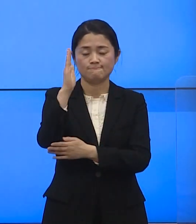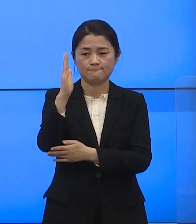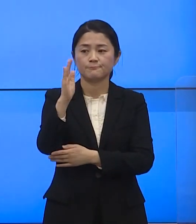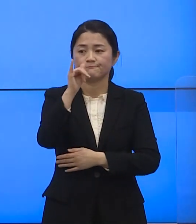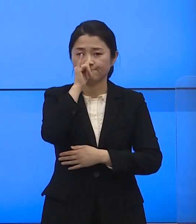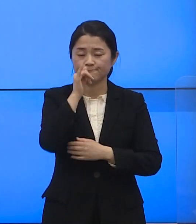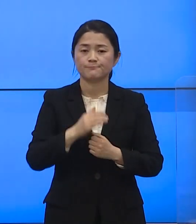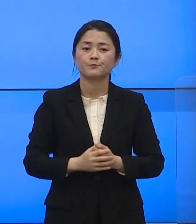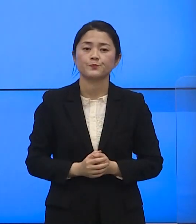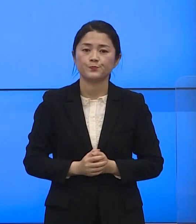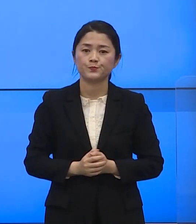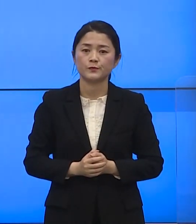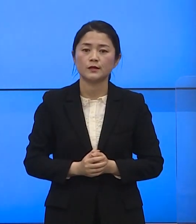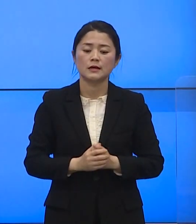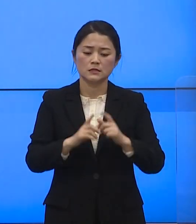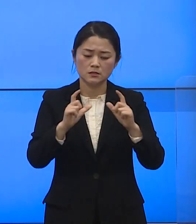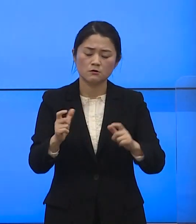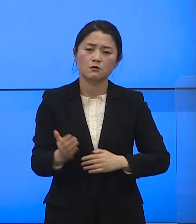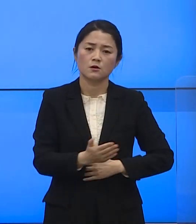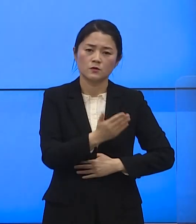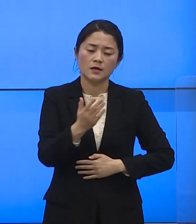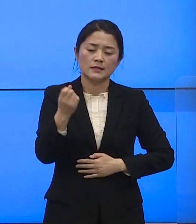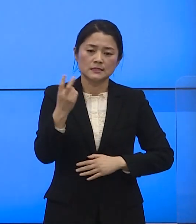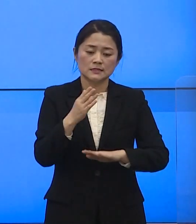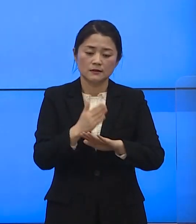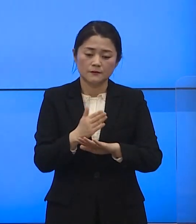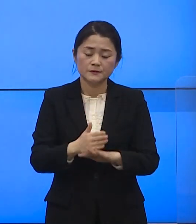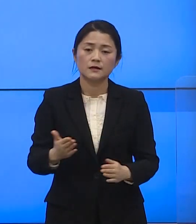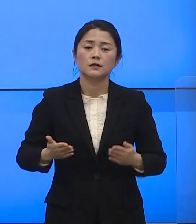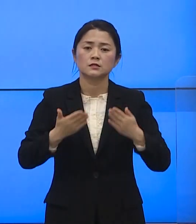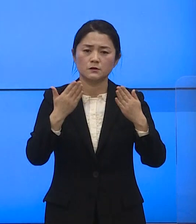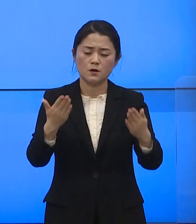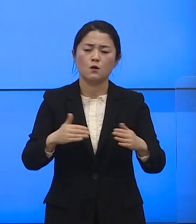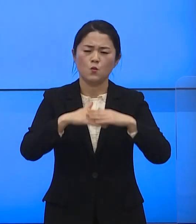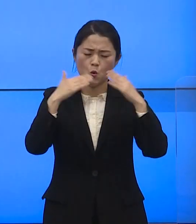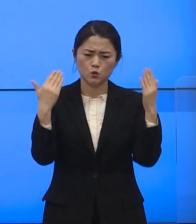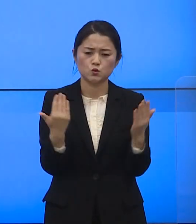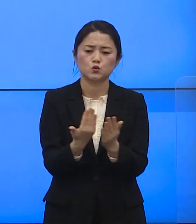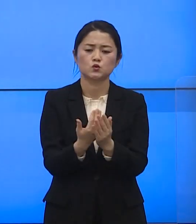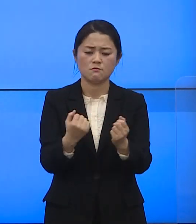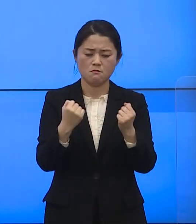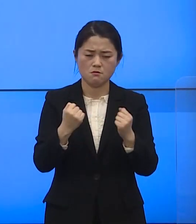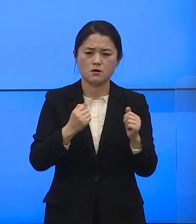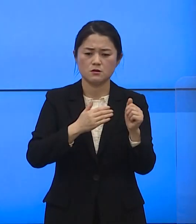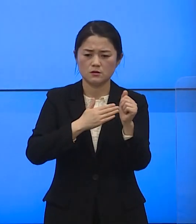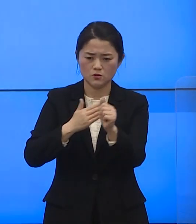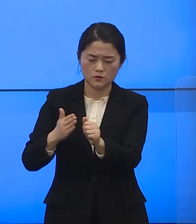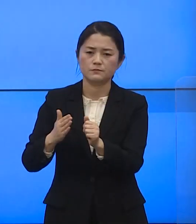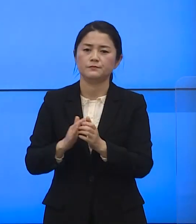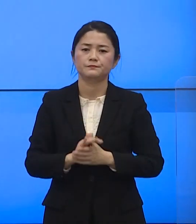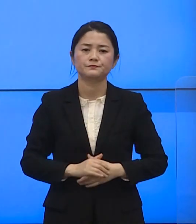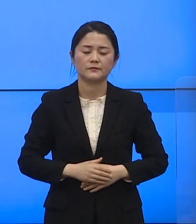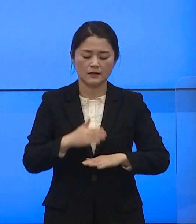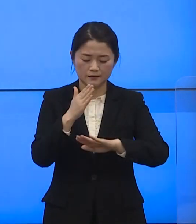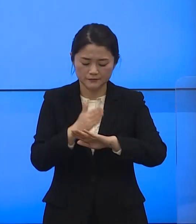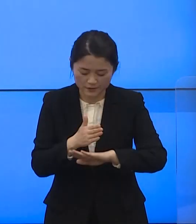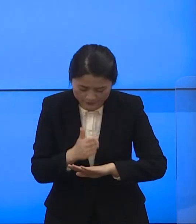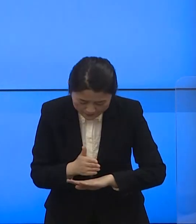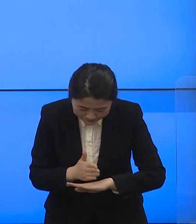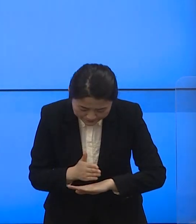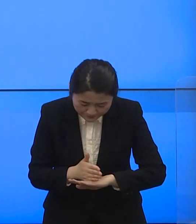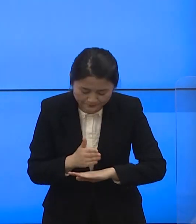주시겠습니다 국민 여러분께 다시 한번 감사드리며 모두 건강하시기를 기원 드립니다 감사합니다